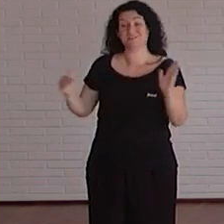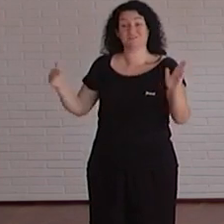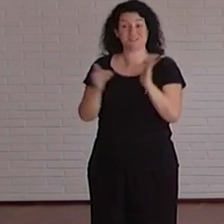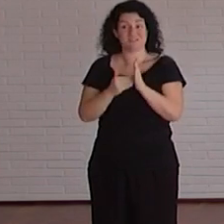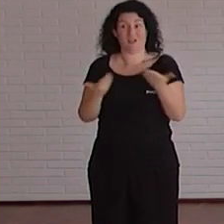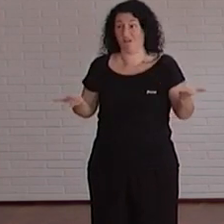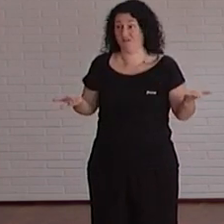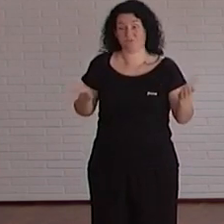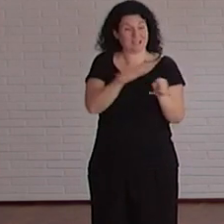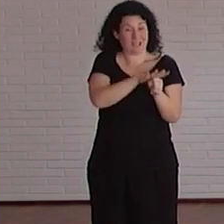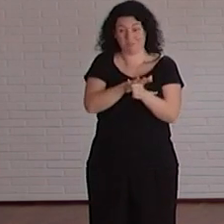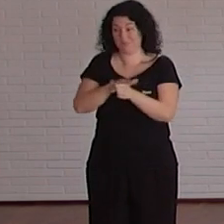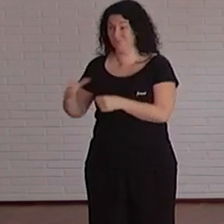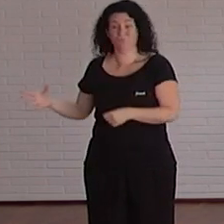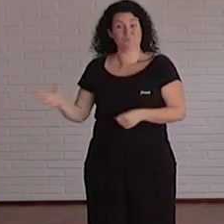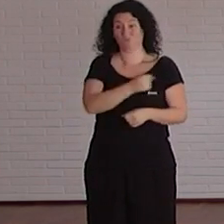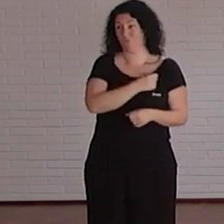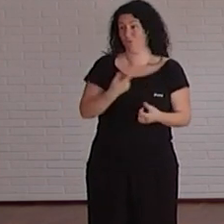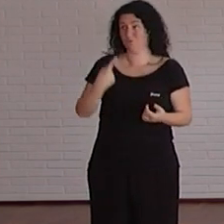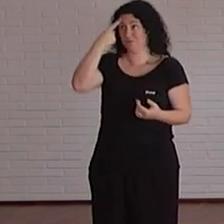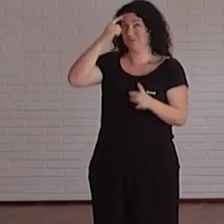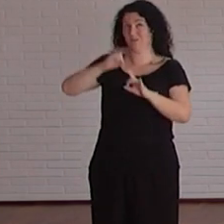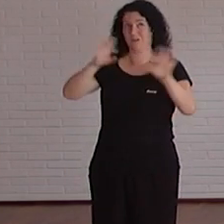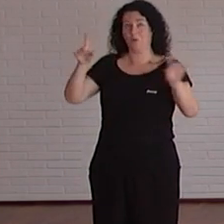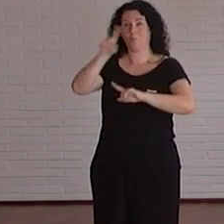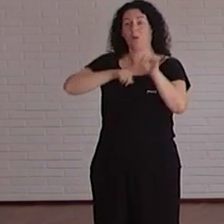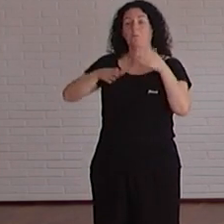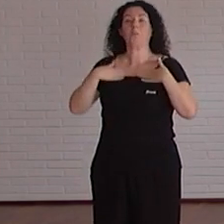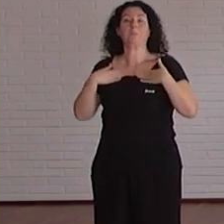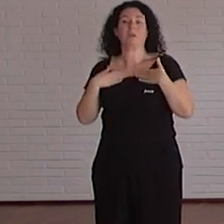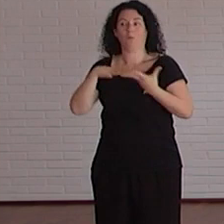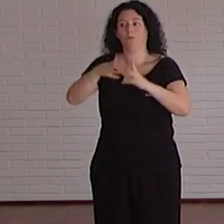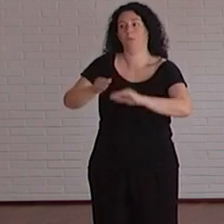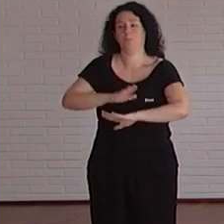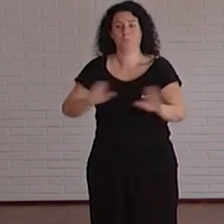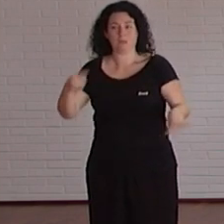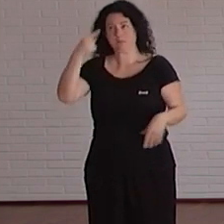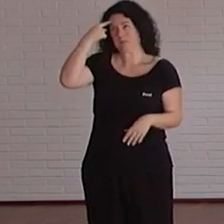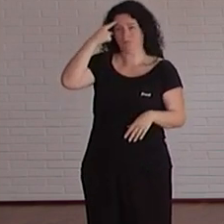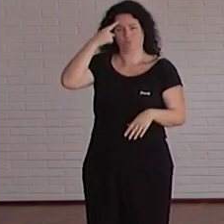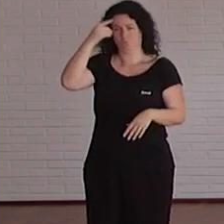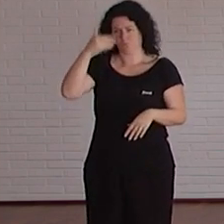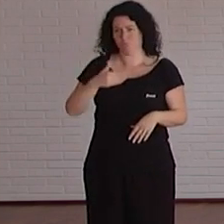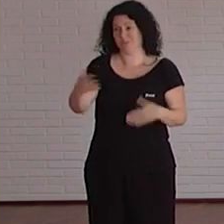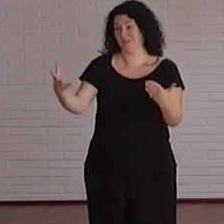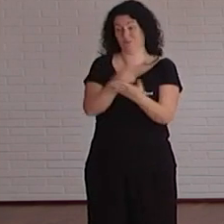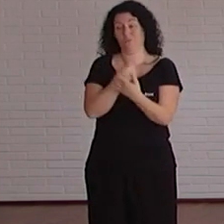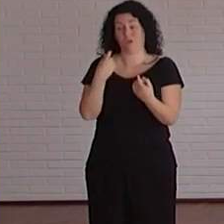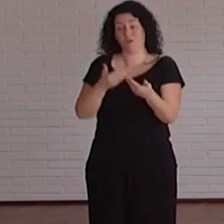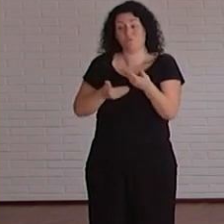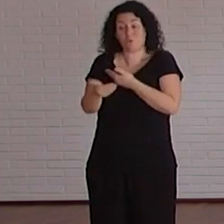aparezca en todos los campos para ser consciente que es un problema de todos y que todos en un momento dado vamos a necesitar una accesibilidad